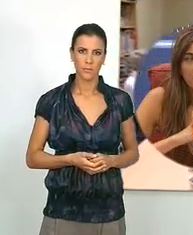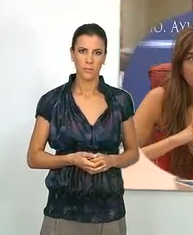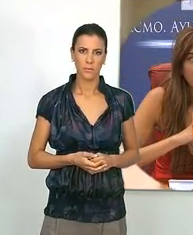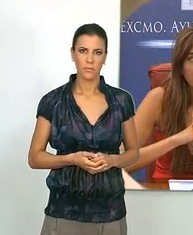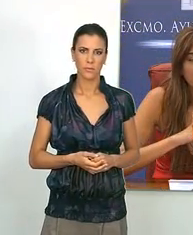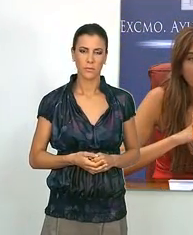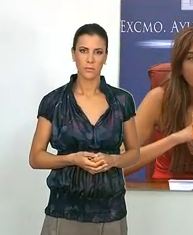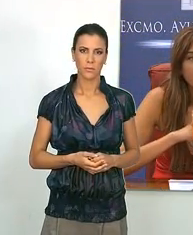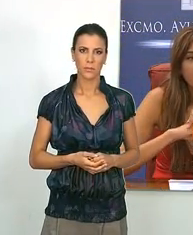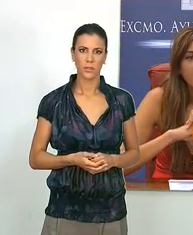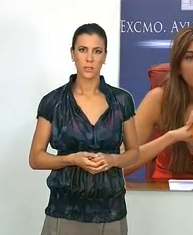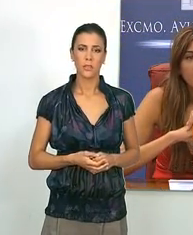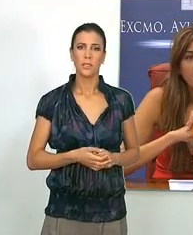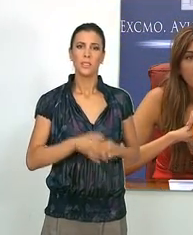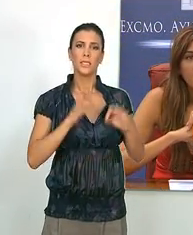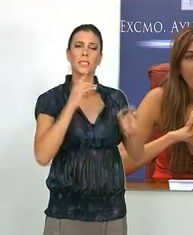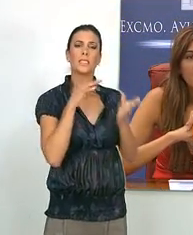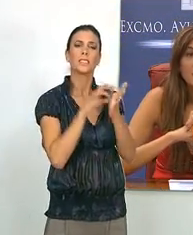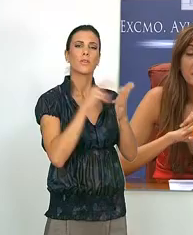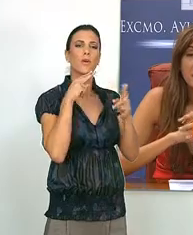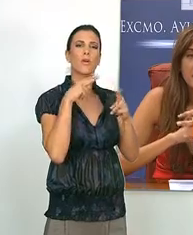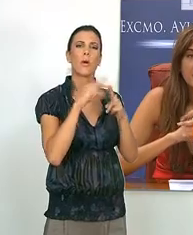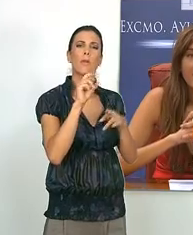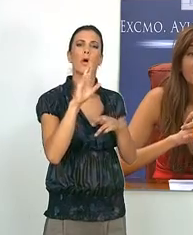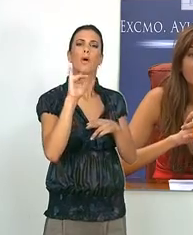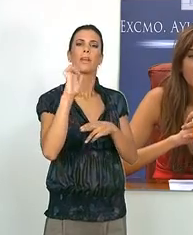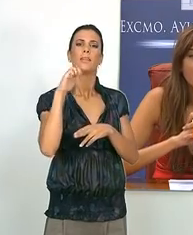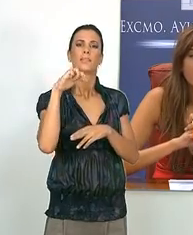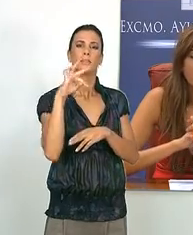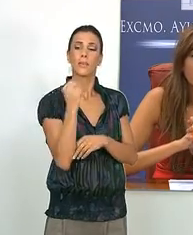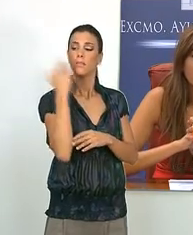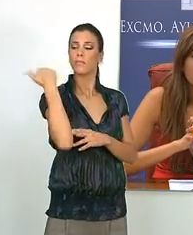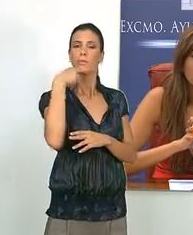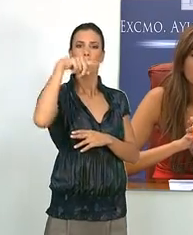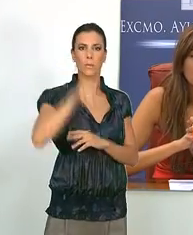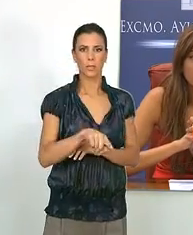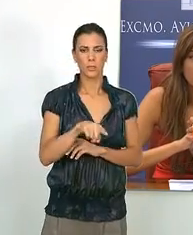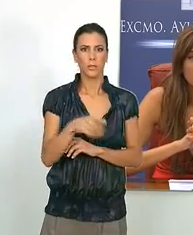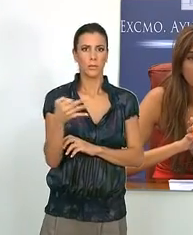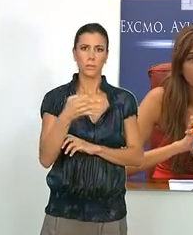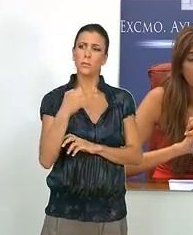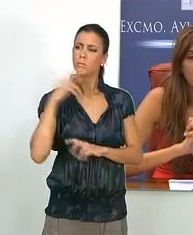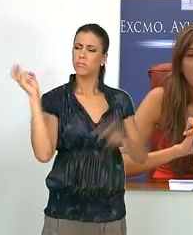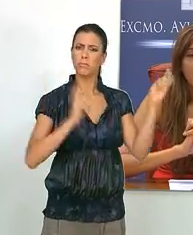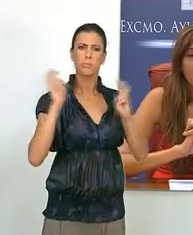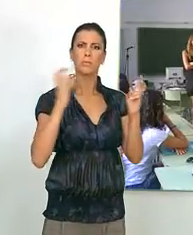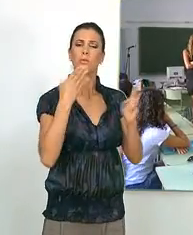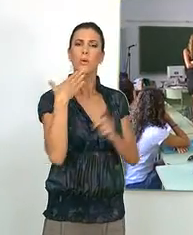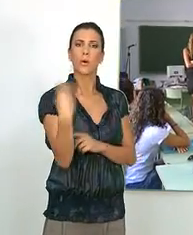El servicio Orienta, que dio comienzo hace un mes, ha atendido a más de un centenar de jóvenes entre